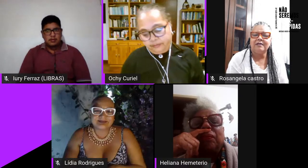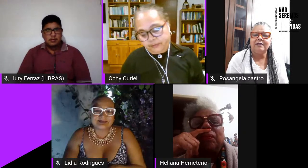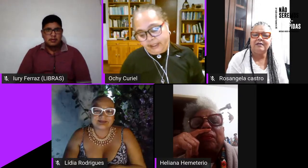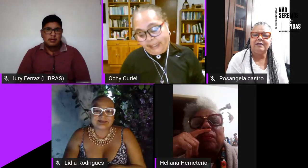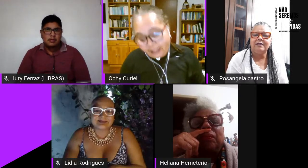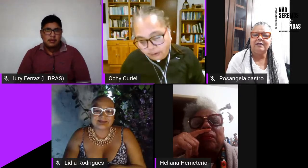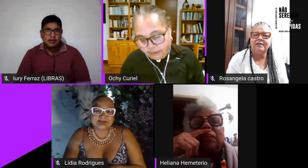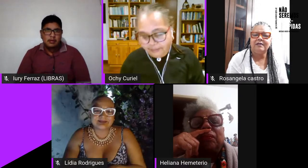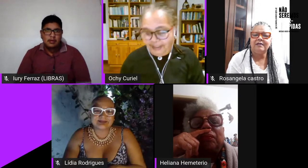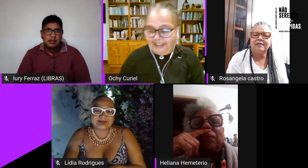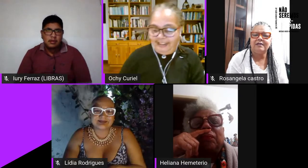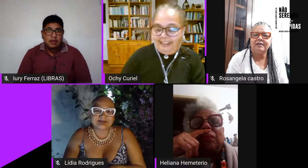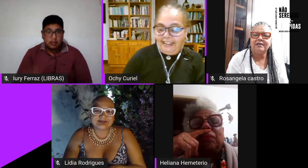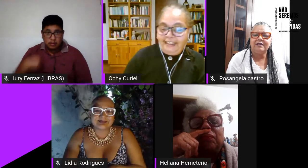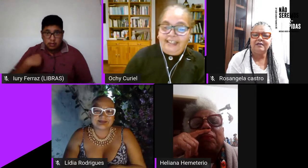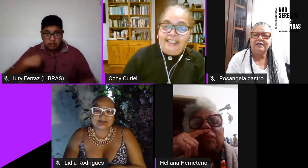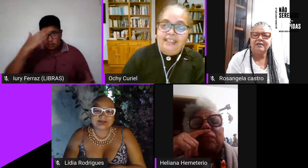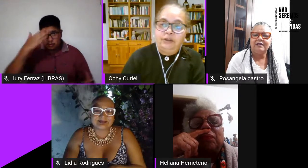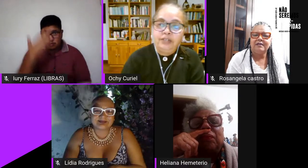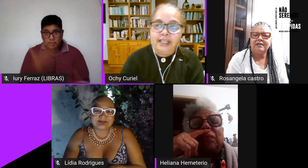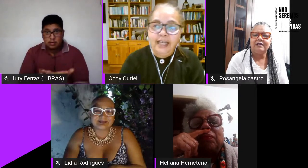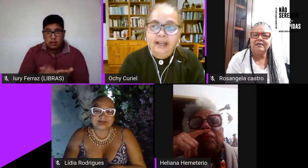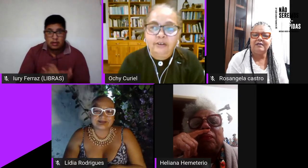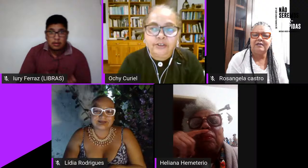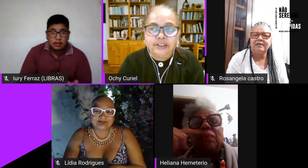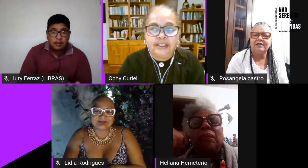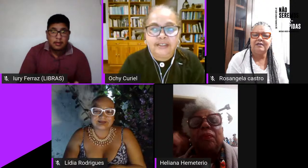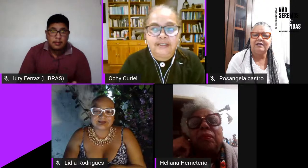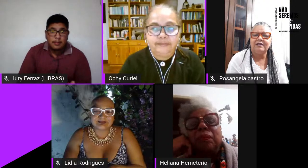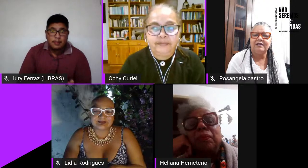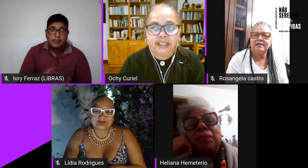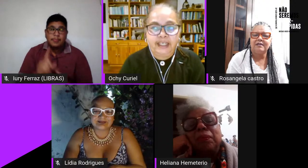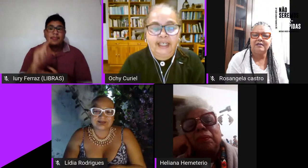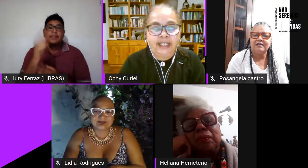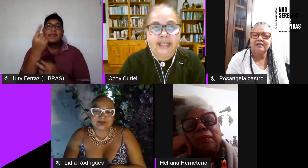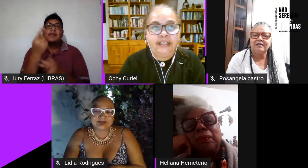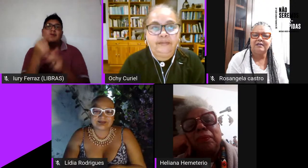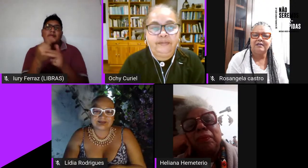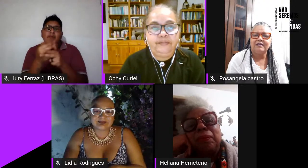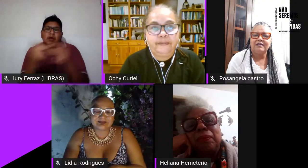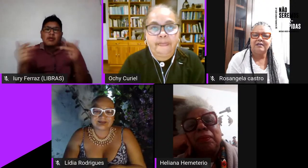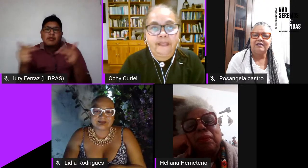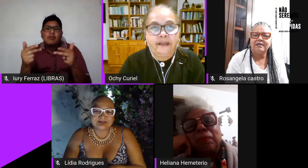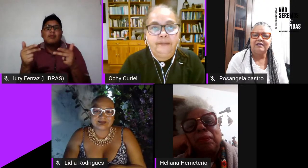creo que uma de as coisas que